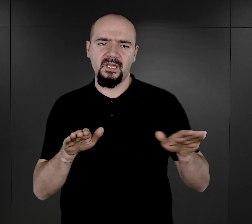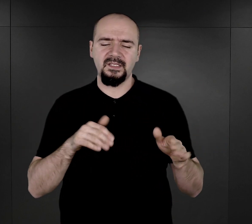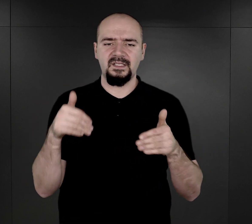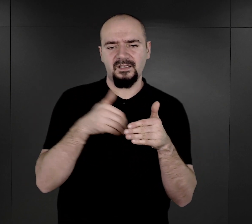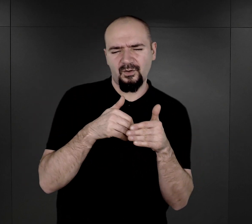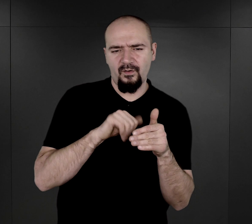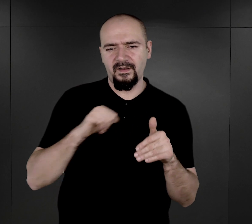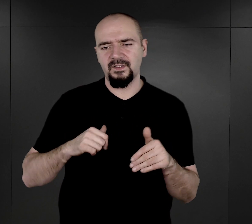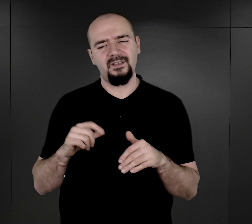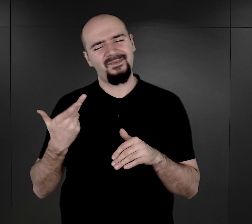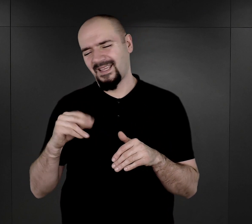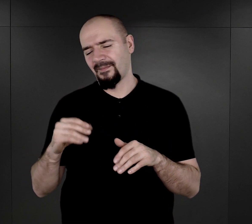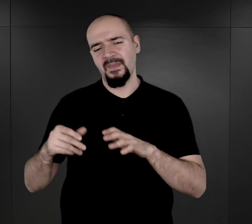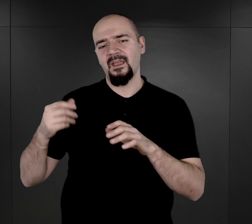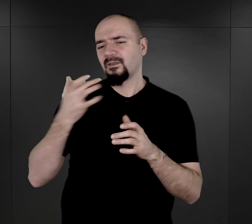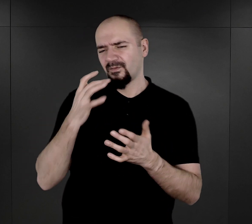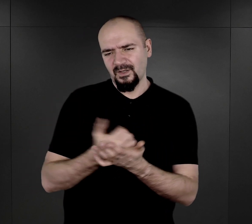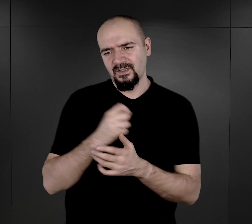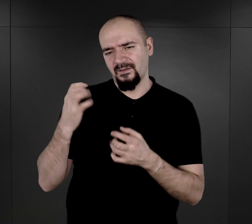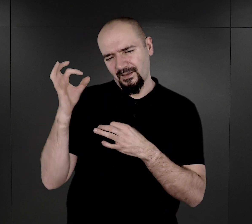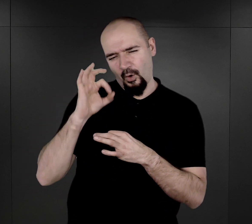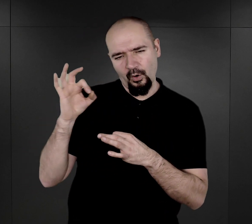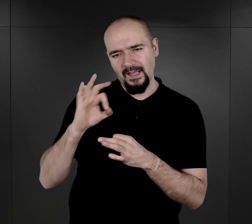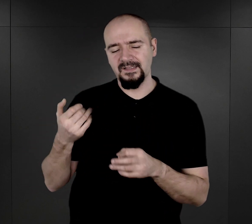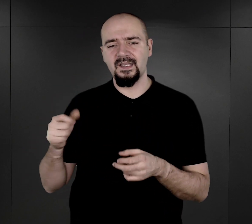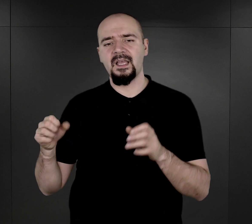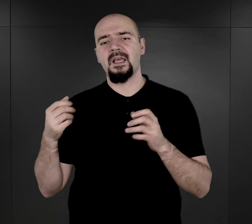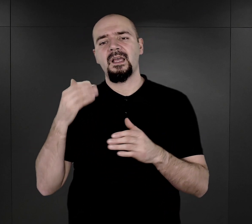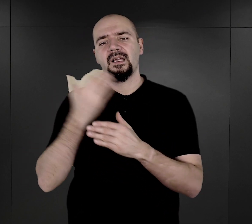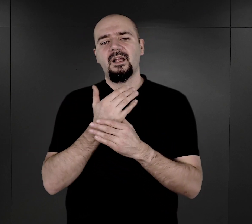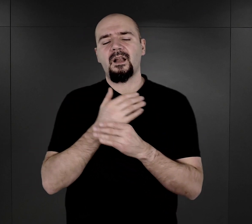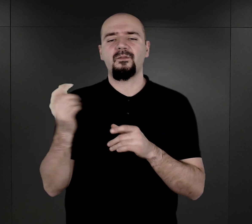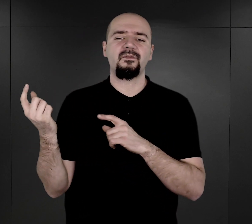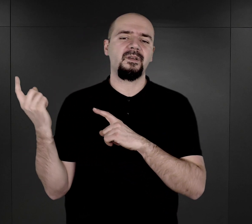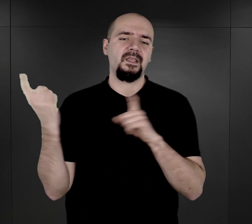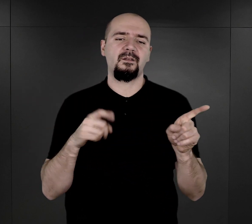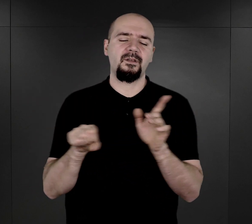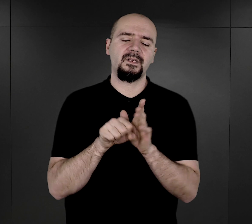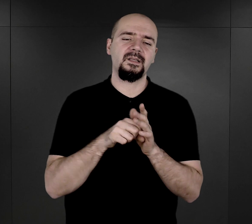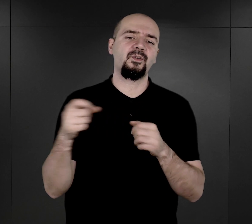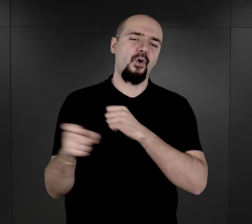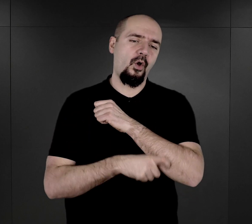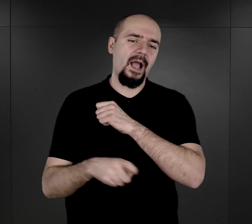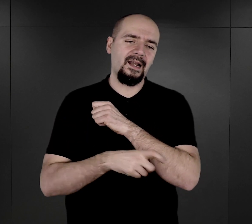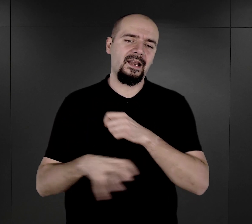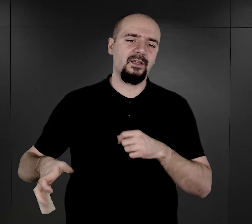wykorzystywano okazję. Romów również kierowano do karnej kompanii. Takie duże grupy skierowano